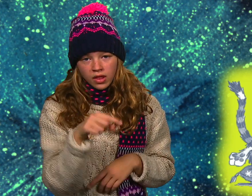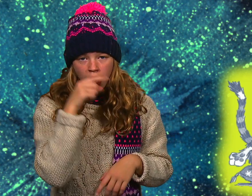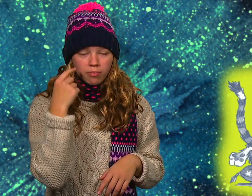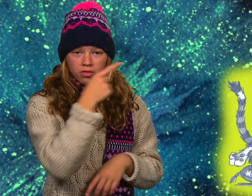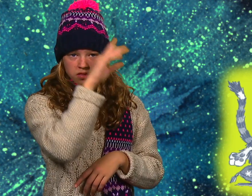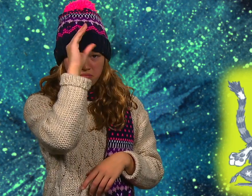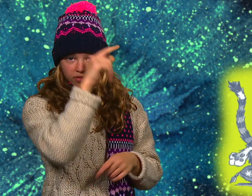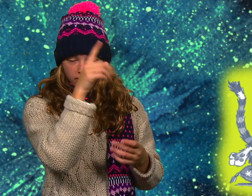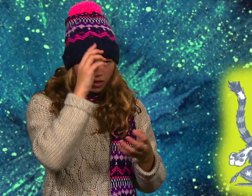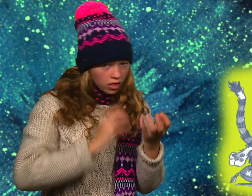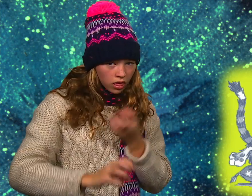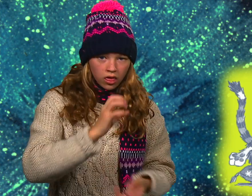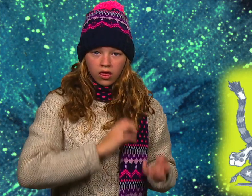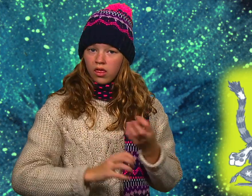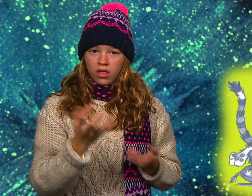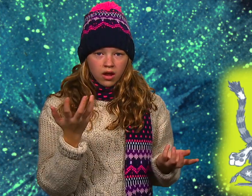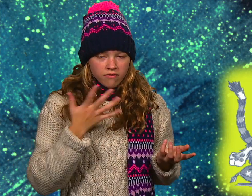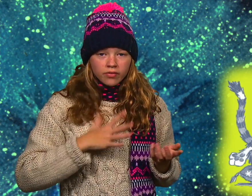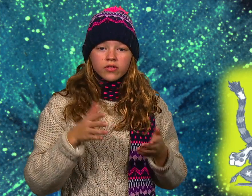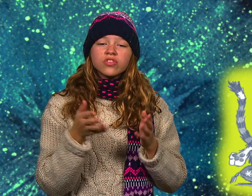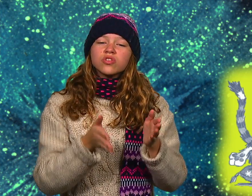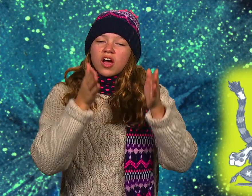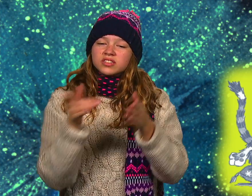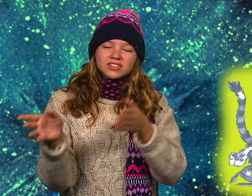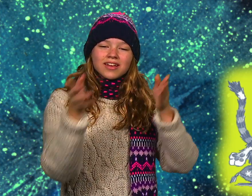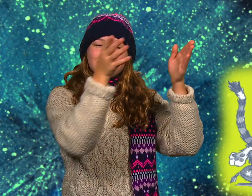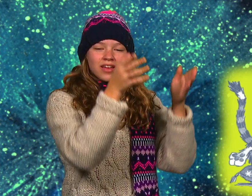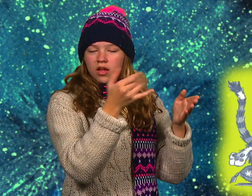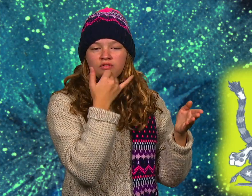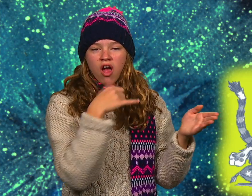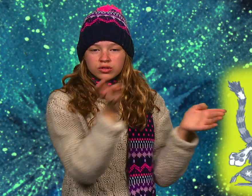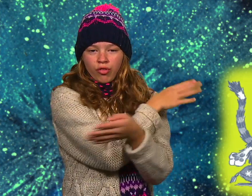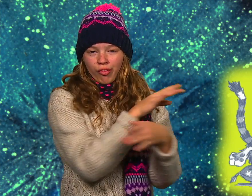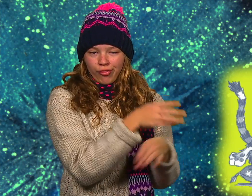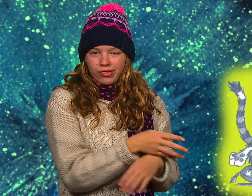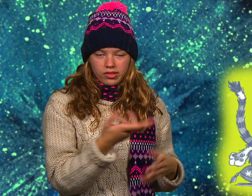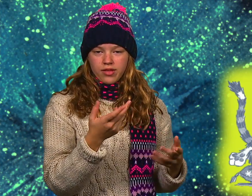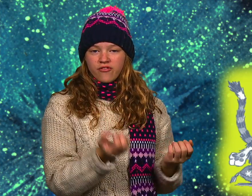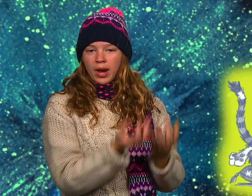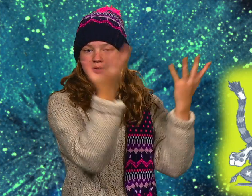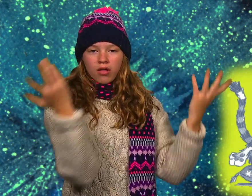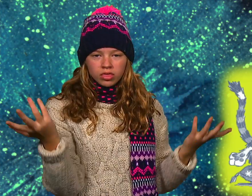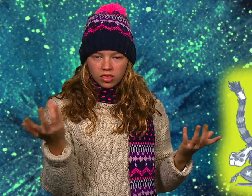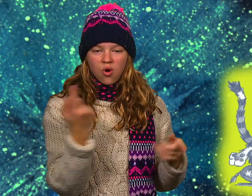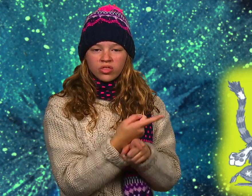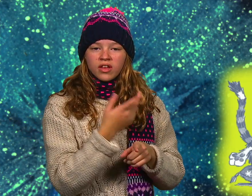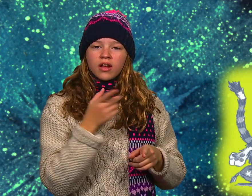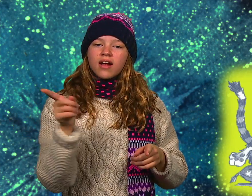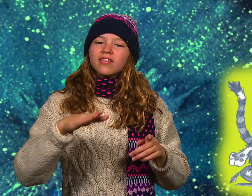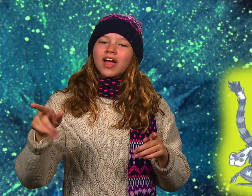Abend zetert das Frauchen in einem Fort. Sie ich kann es nicht fassen, ich kann es nicht fassen. Sie wollte Toast für